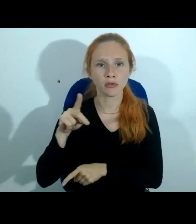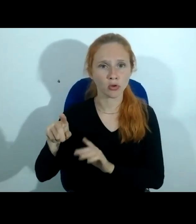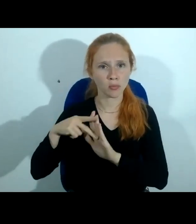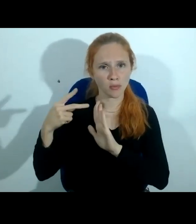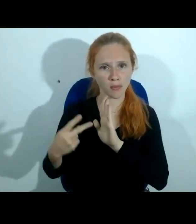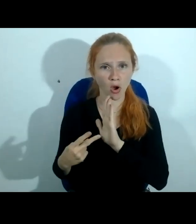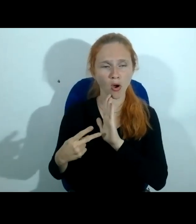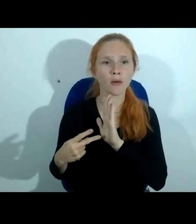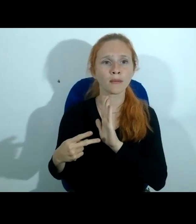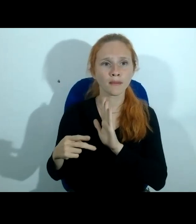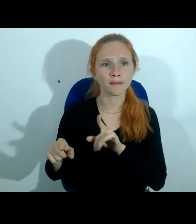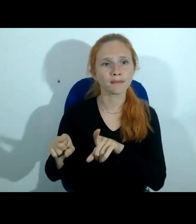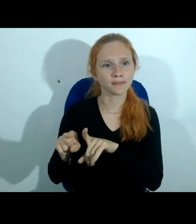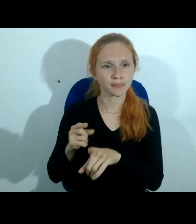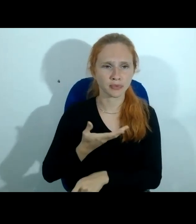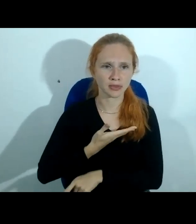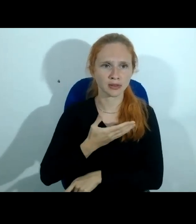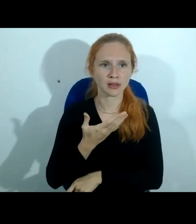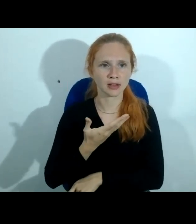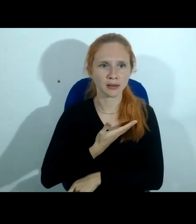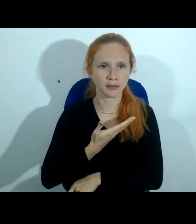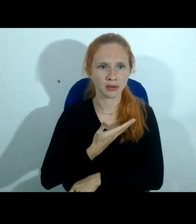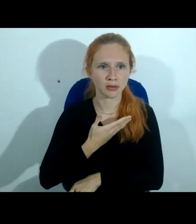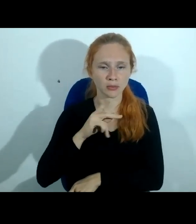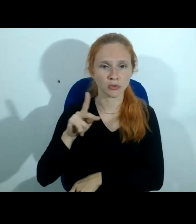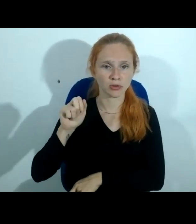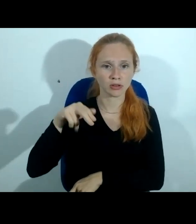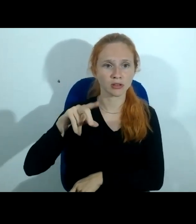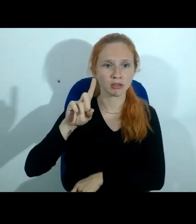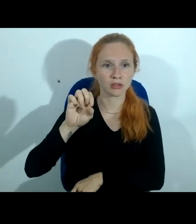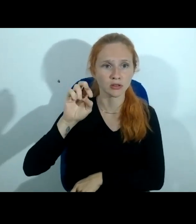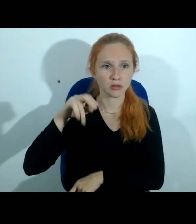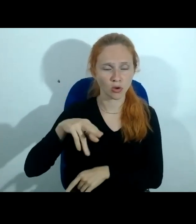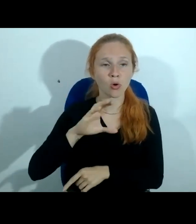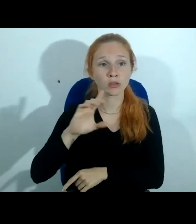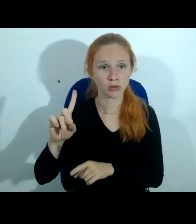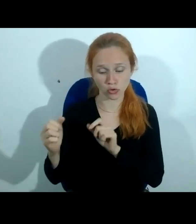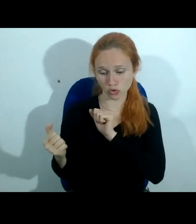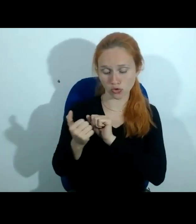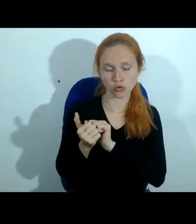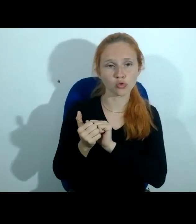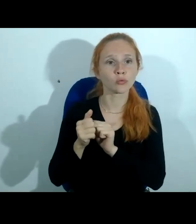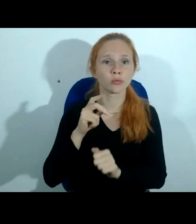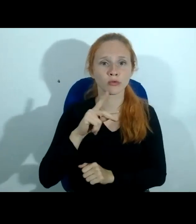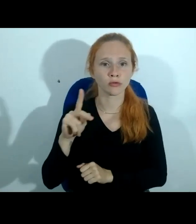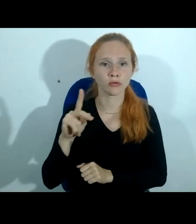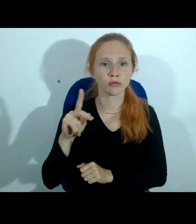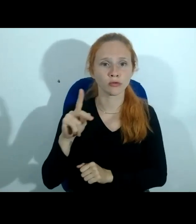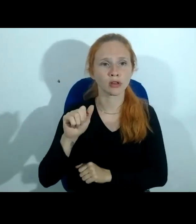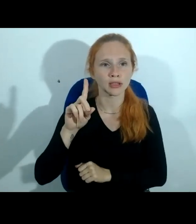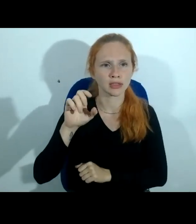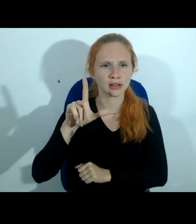o meu querido amigo o professor Anderson coordenando aqui comigo também o professor Salve Lai também com a gente